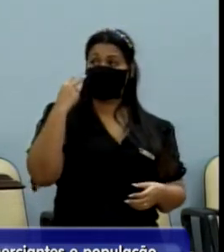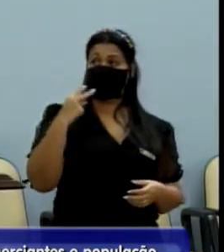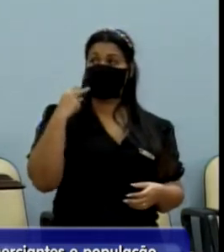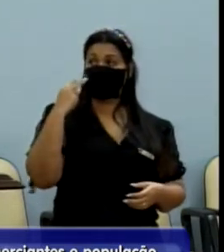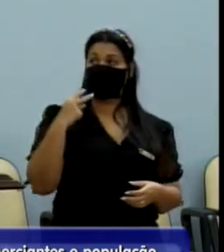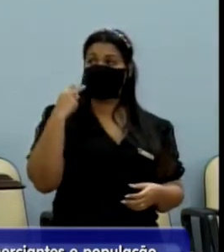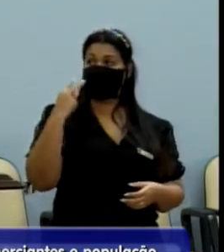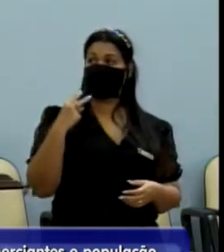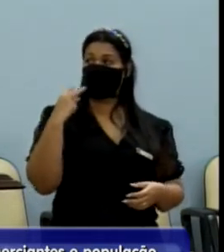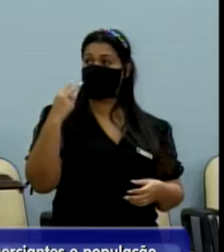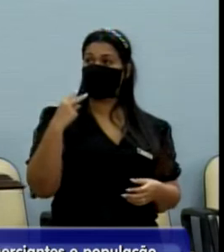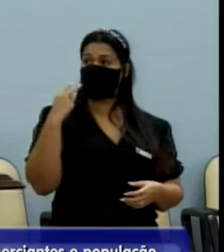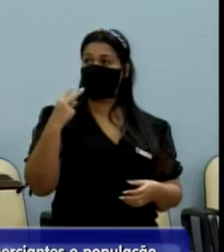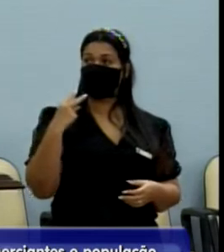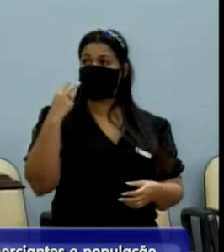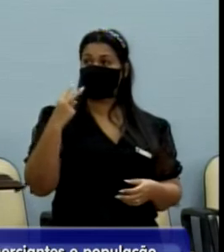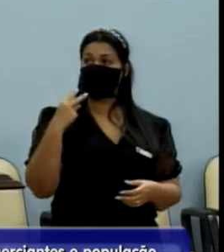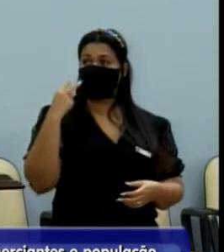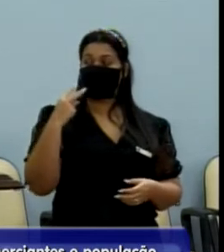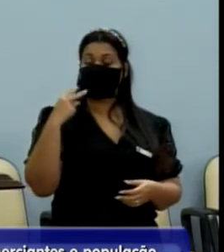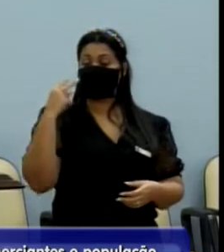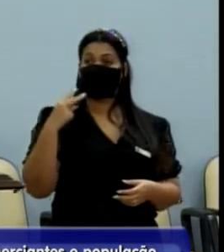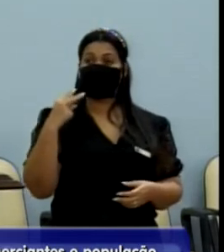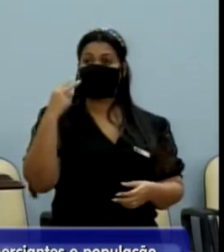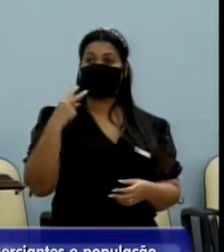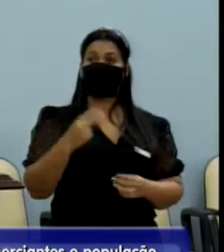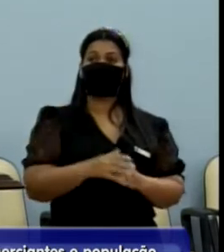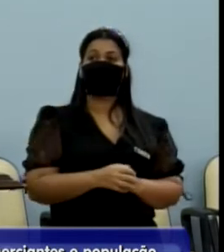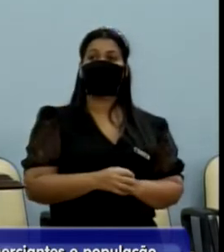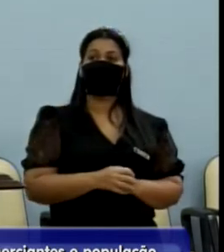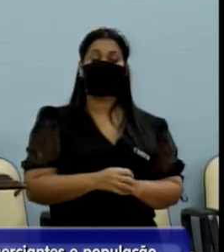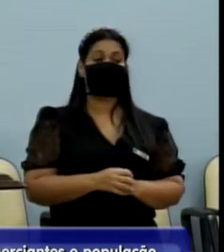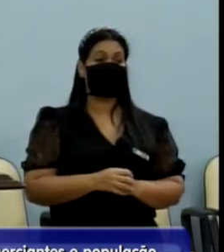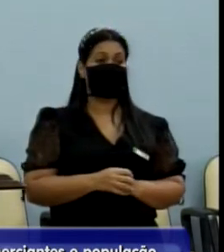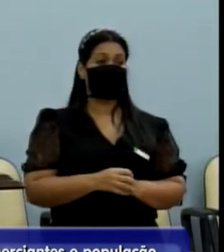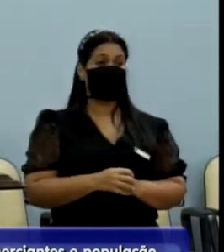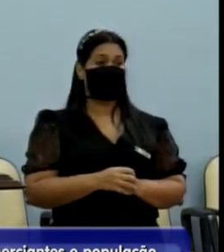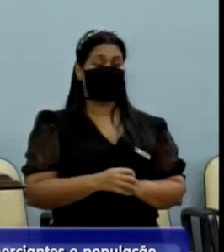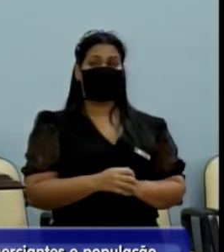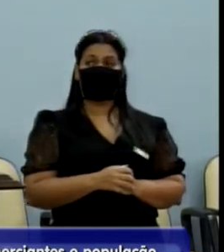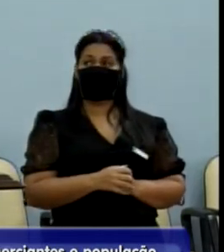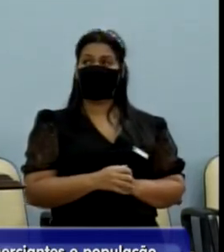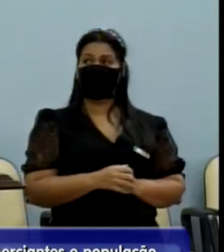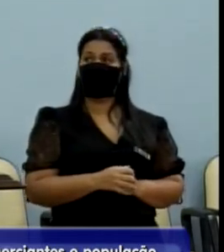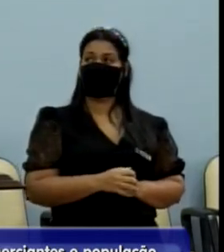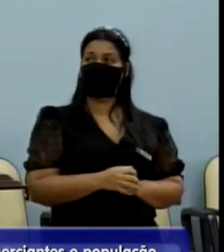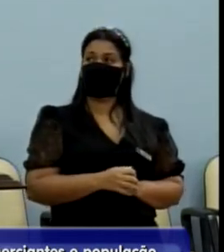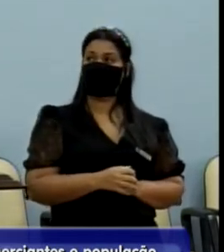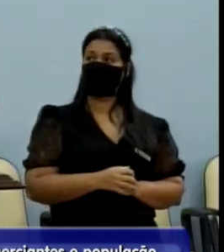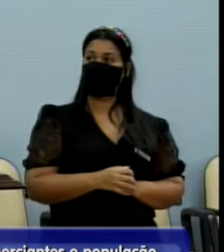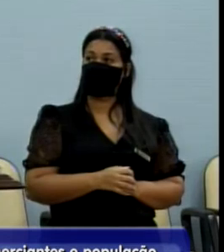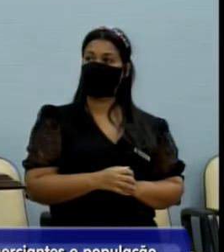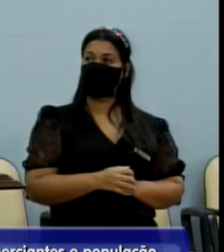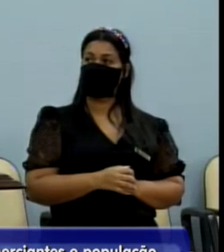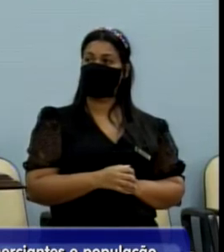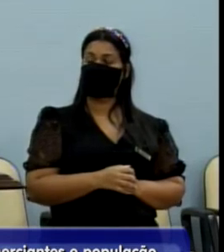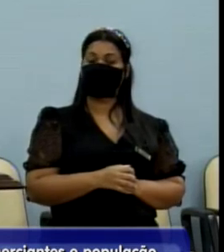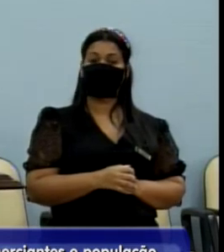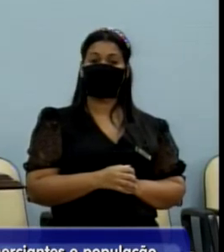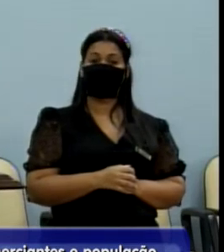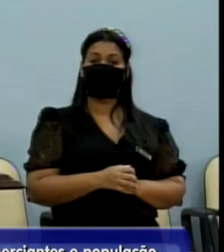É dura que eu tenho que falar rápido e prestar atenção no tempo aí. Bom, ainda bem que o senhor está ainda. Quero ver o ano que vem se vão deixar eu falar.